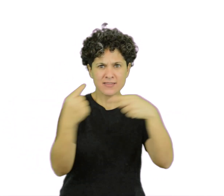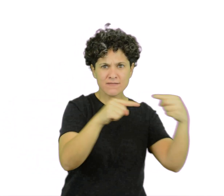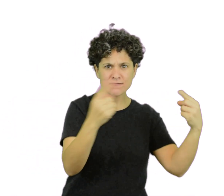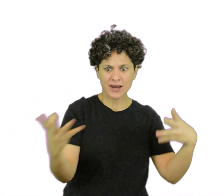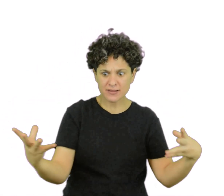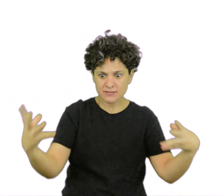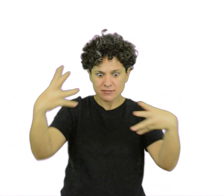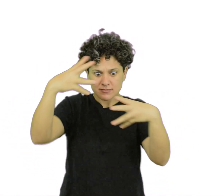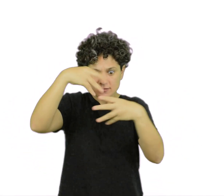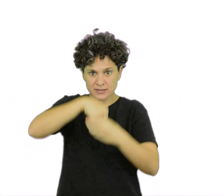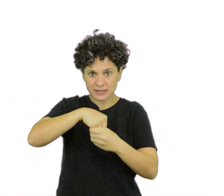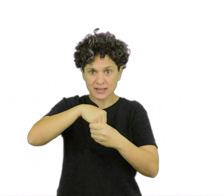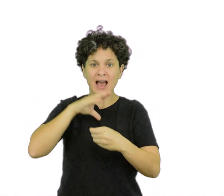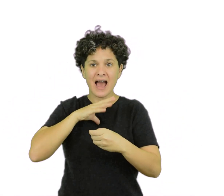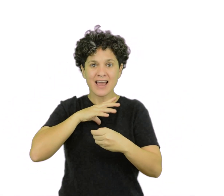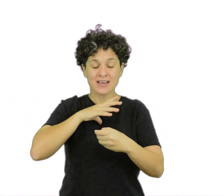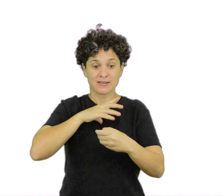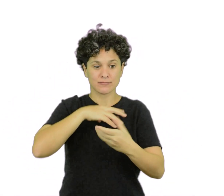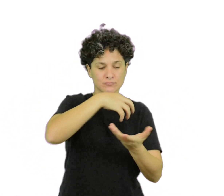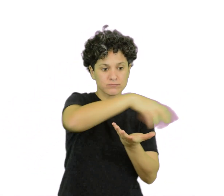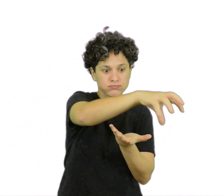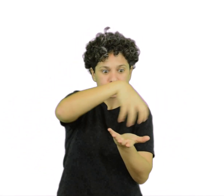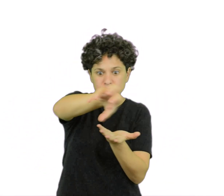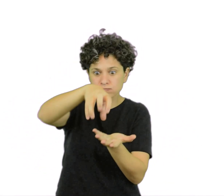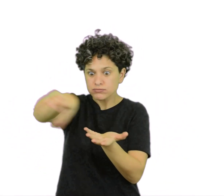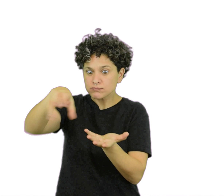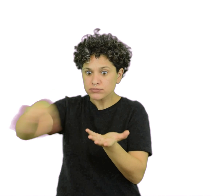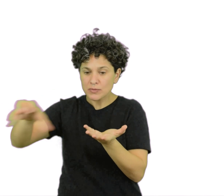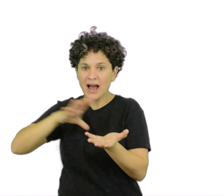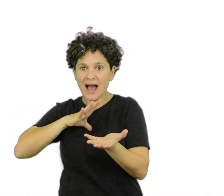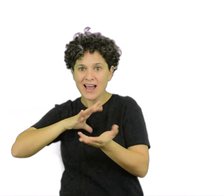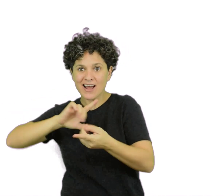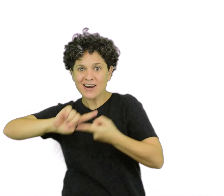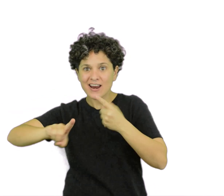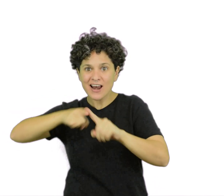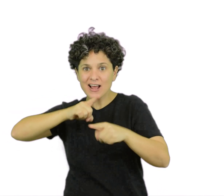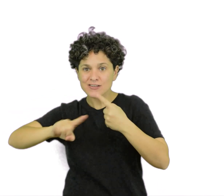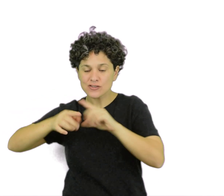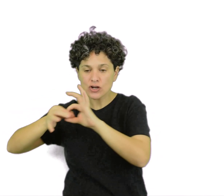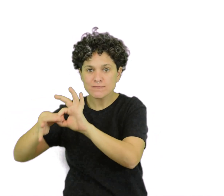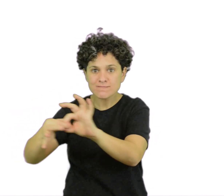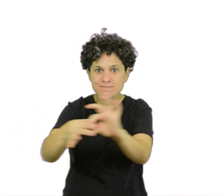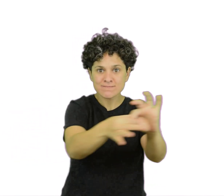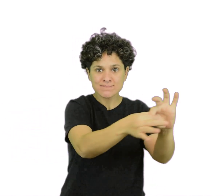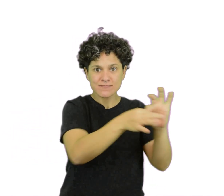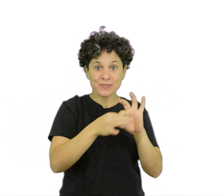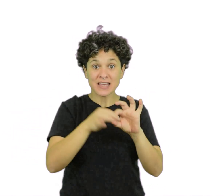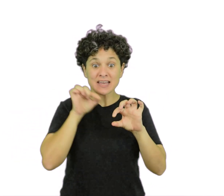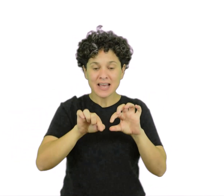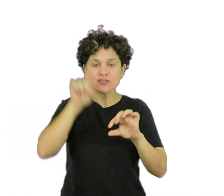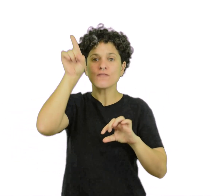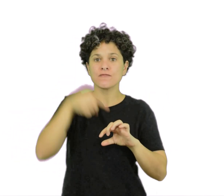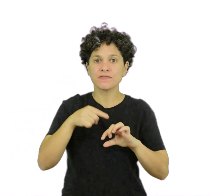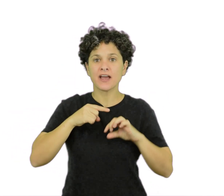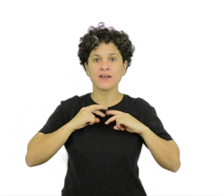serie de partes que se relacionan entre sí de forma interdependiente, promoviendo el equilibrio y la